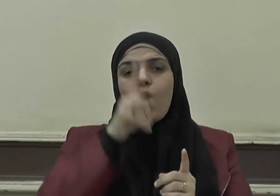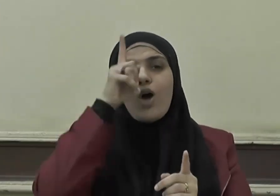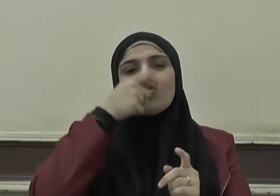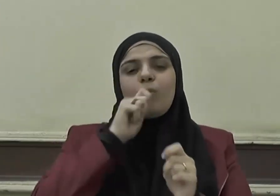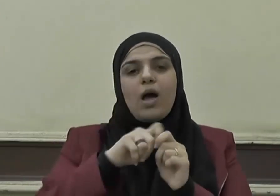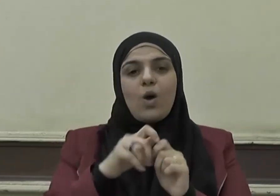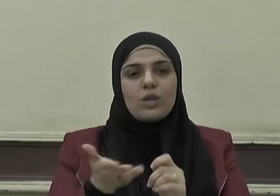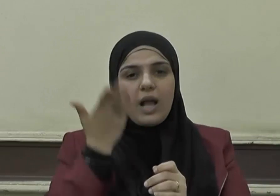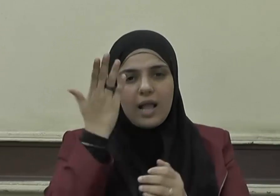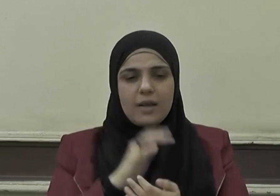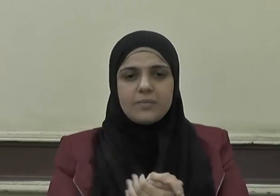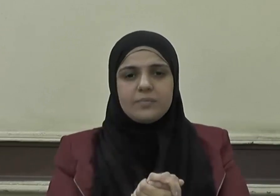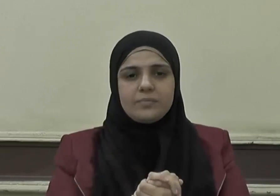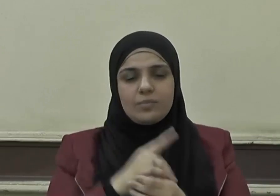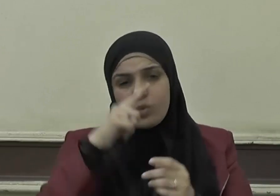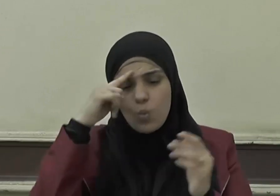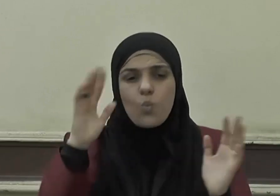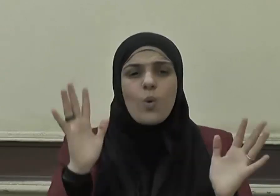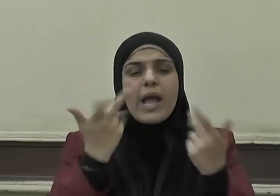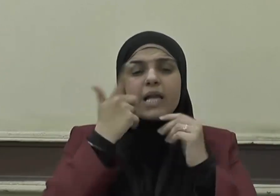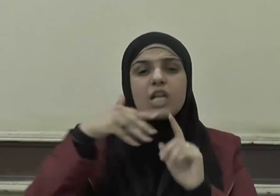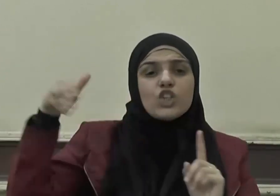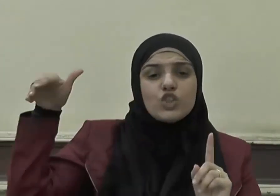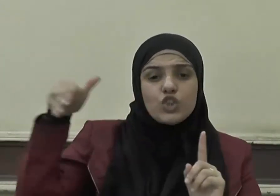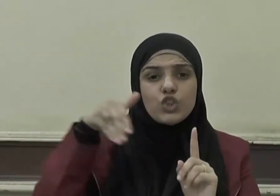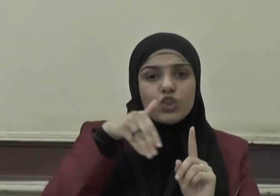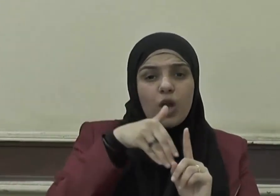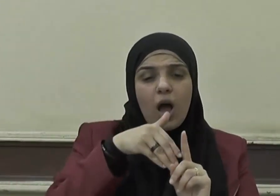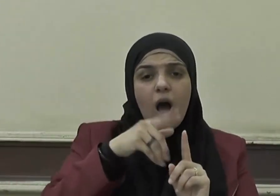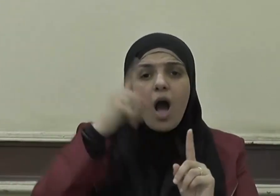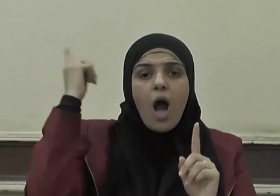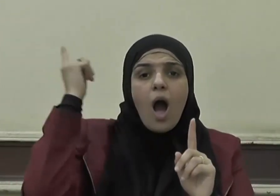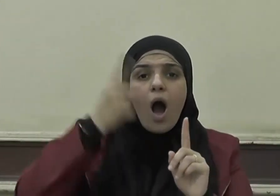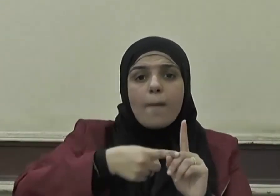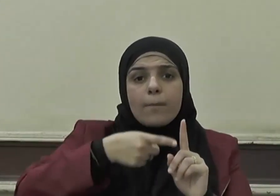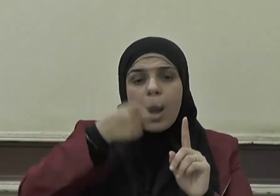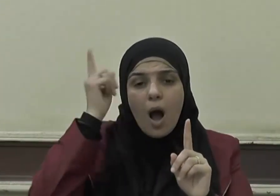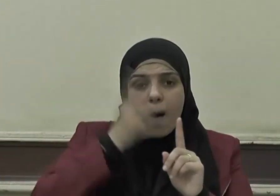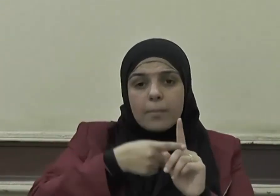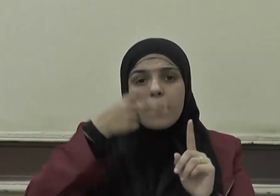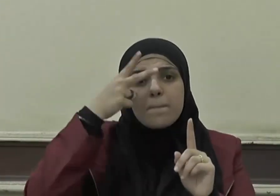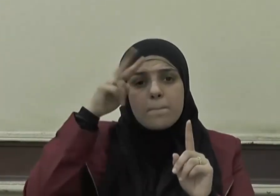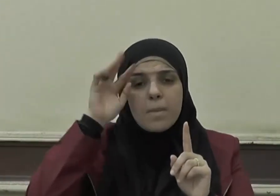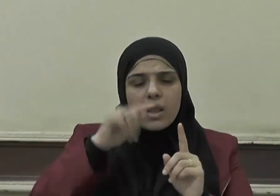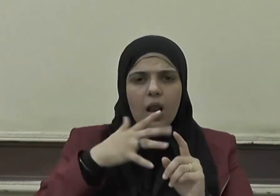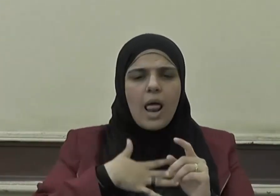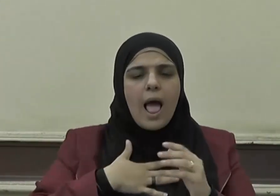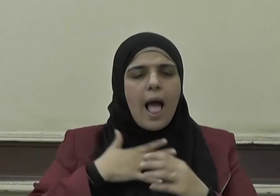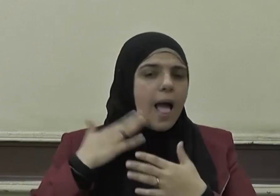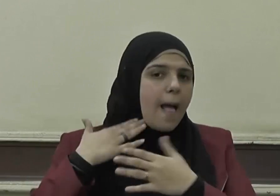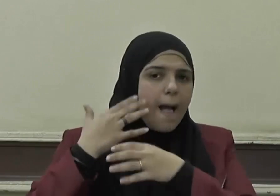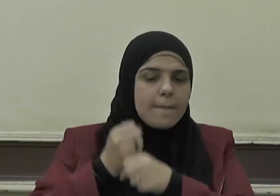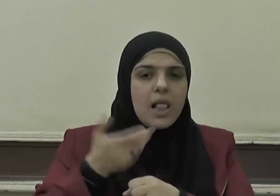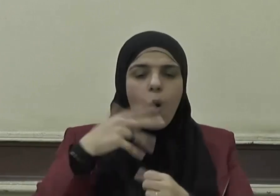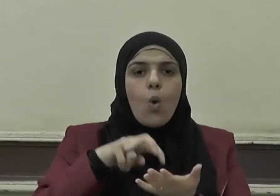سبحانه وإذا جاءهم أمر من الأمن أو الخوف أذاعوا به